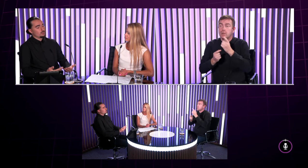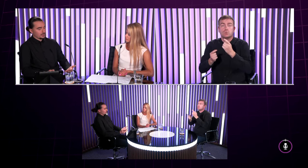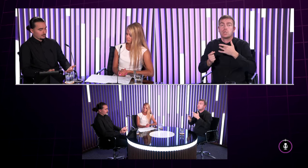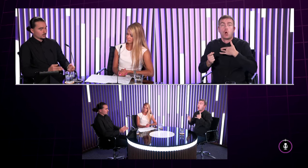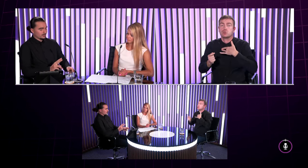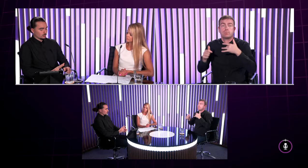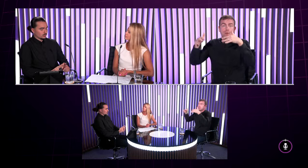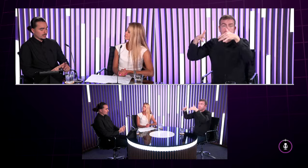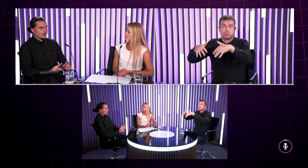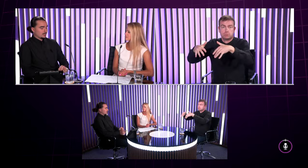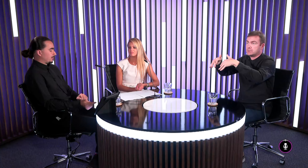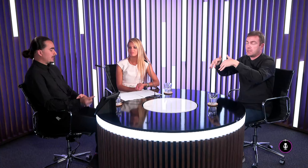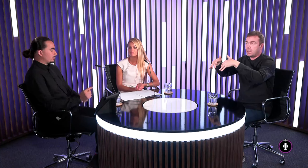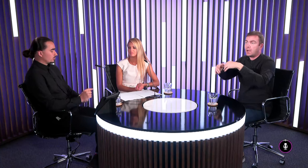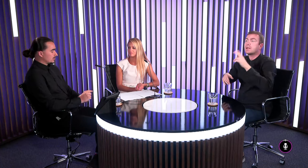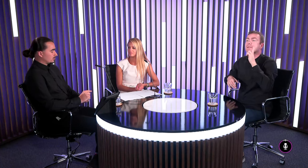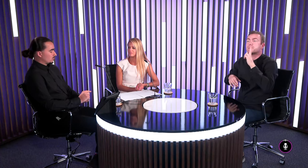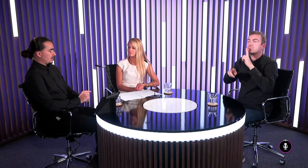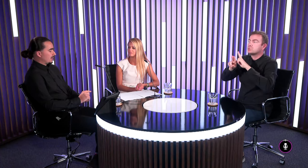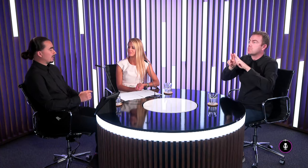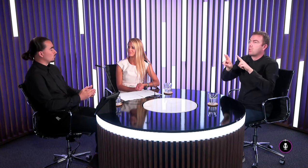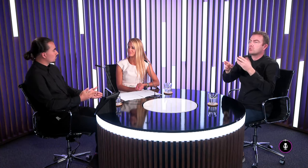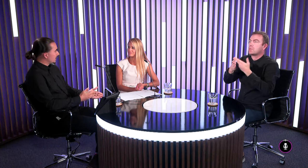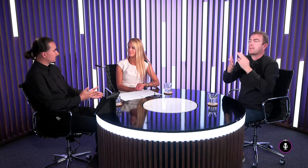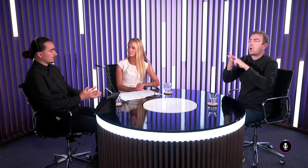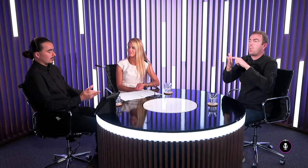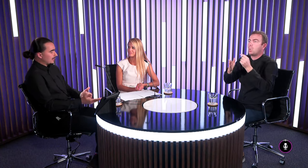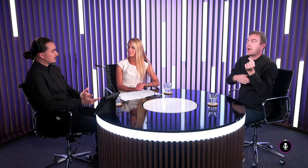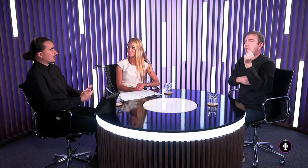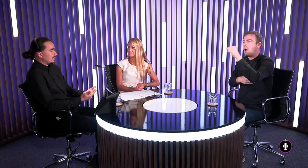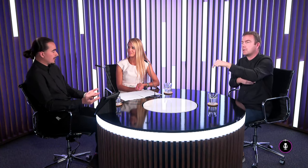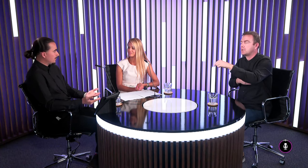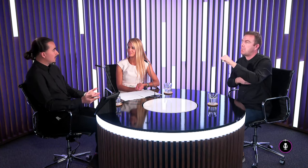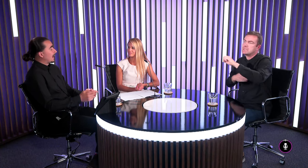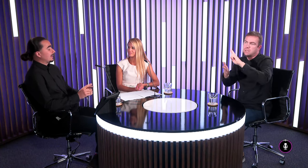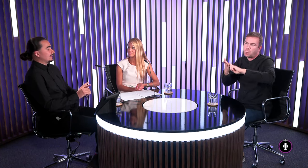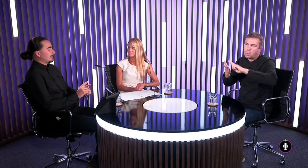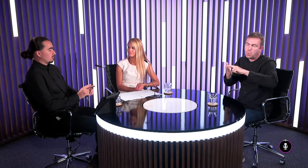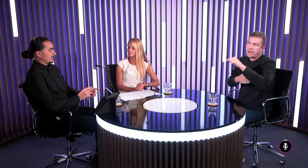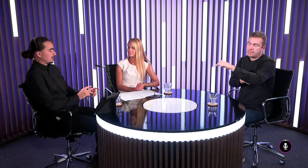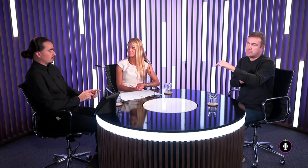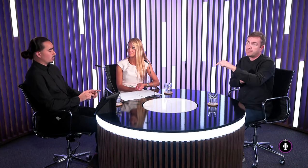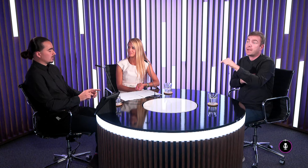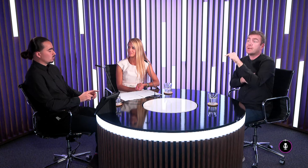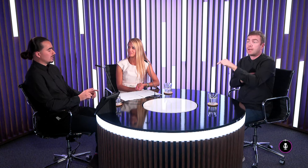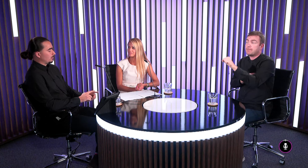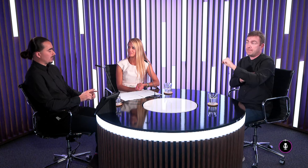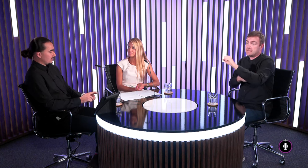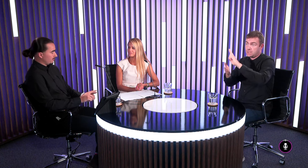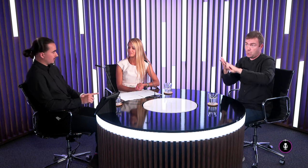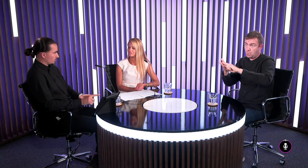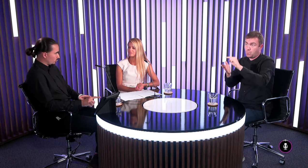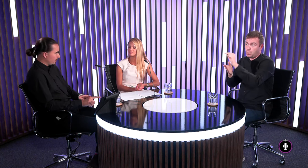znamená buď sú tam dve možnosti príde nepočujúca osoba na úrad na magistrát niekam a keď tento magistrát alebo úrad sú